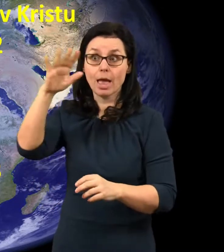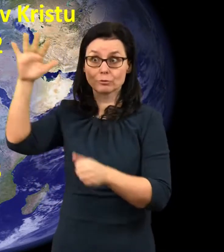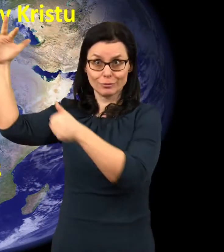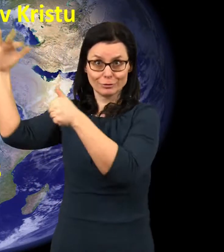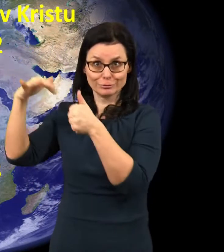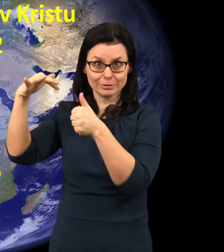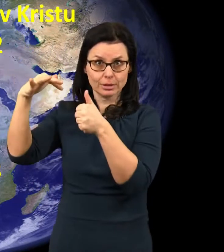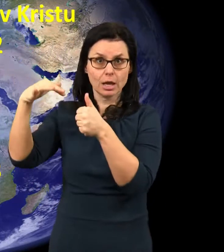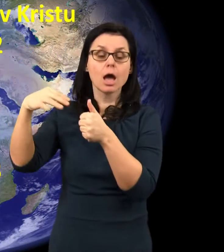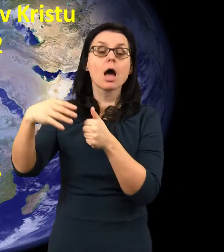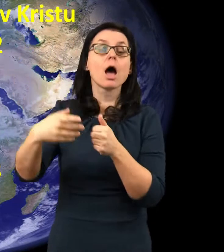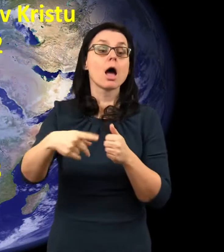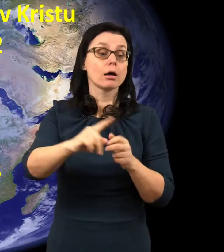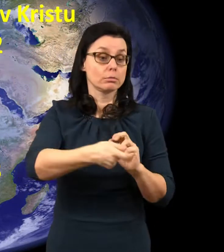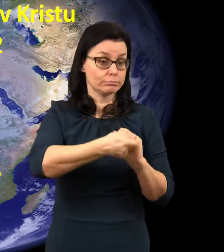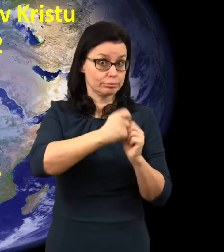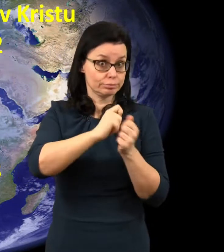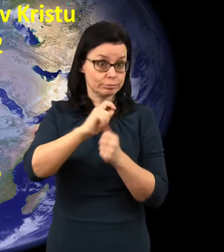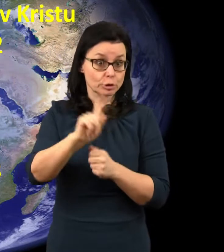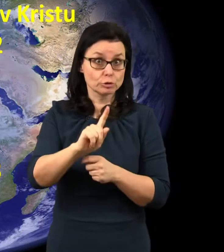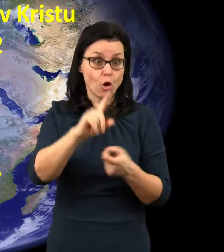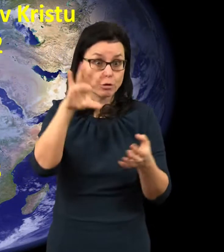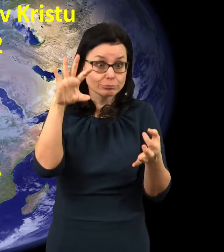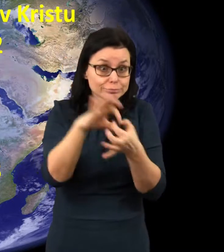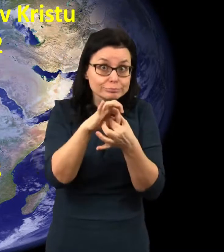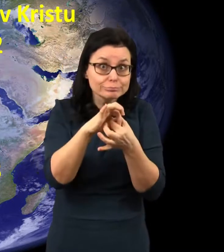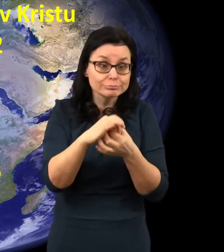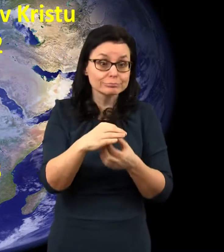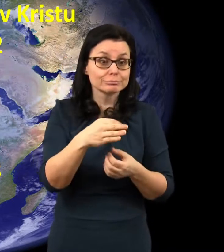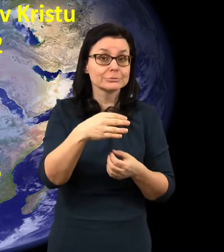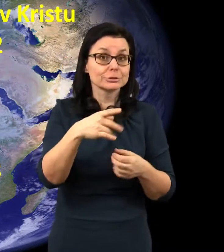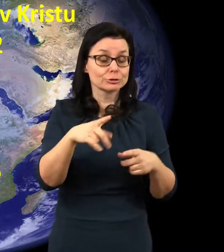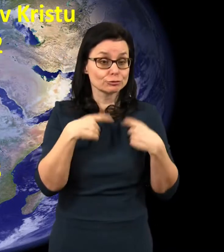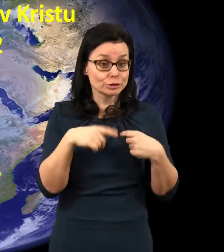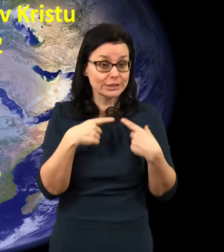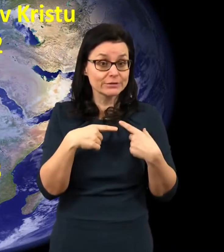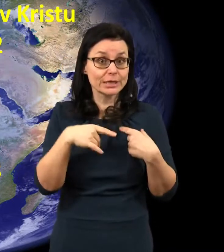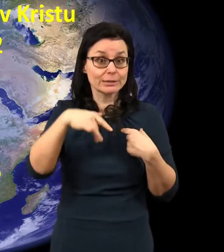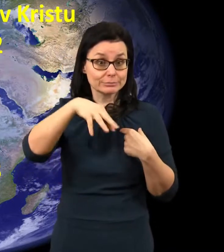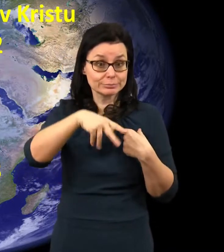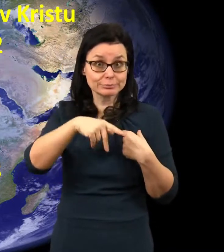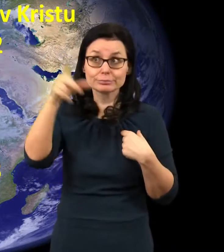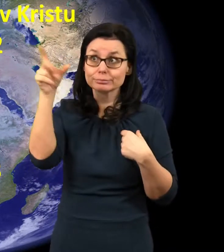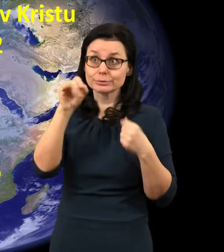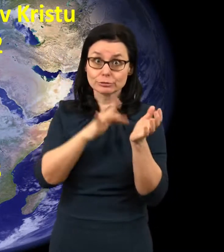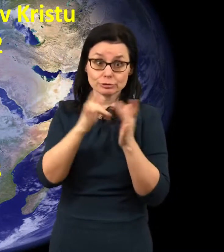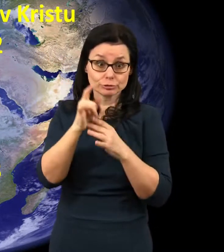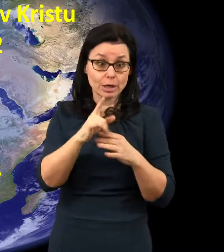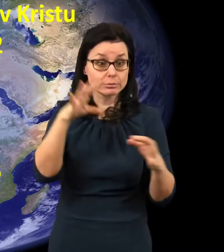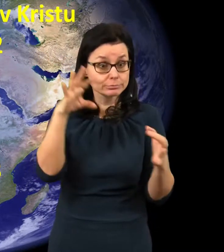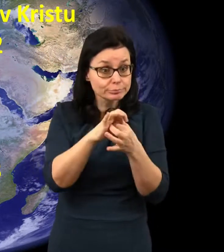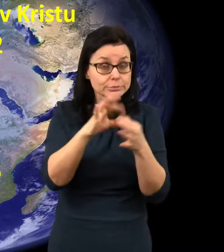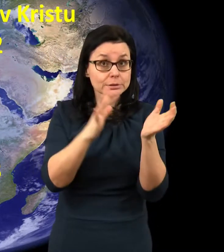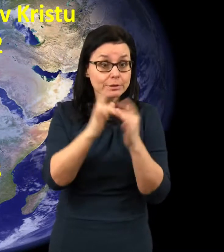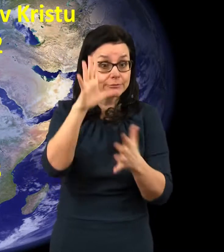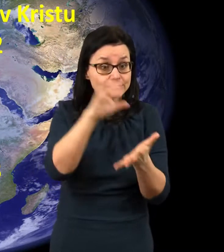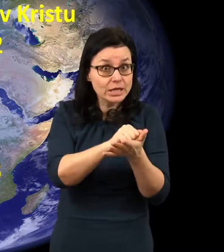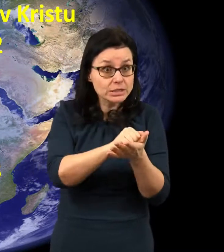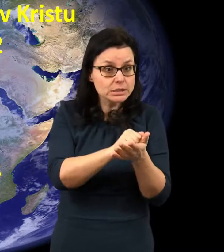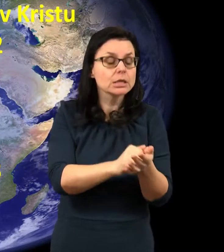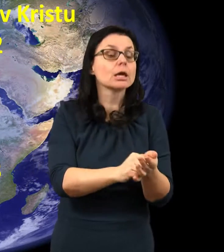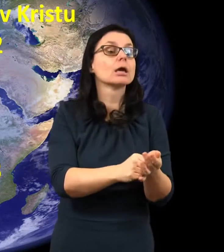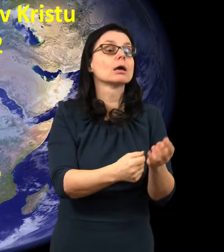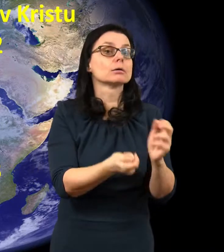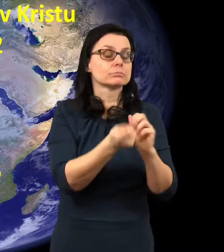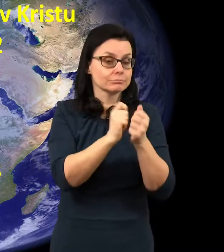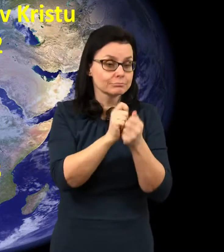budou proměnění, kteří se dožijí živý příchodu Pána Ježíše, půjdou vzhůru proměnění a ti